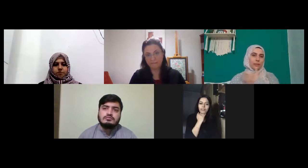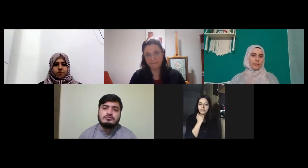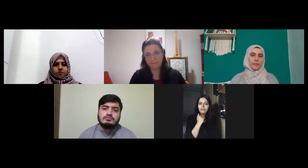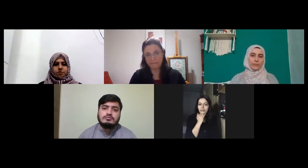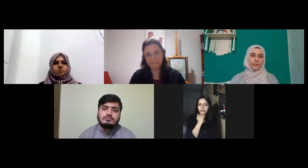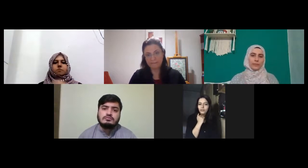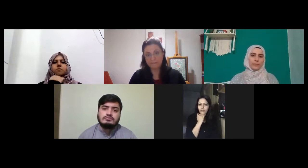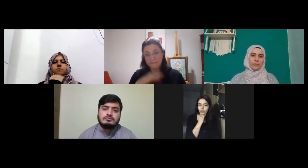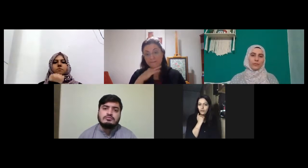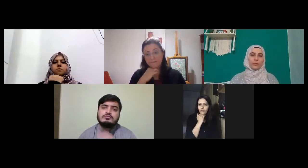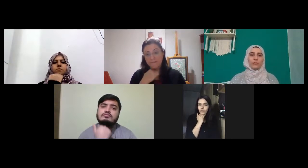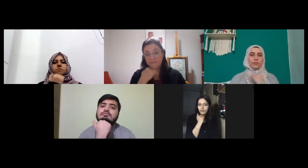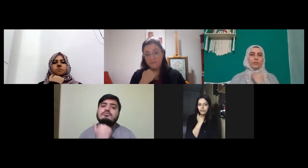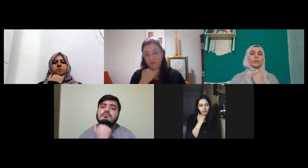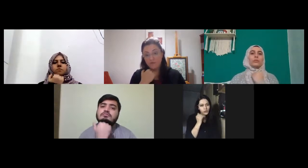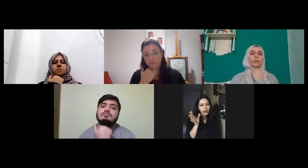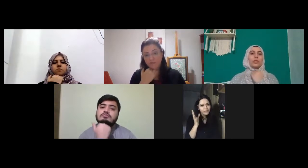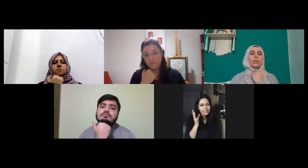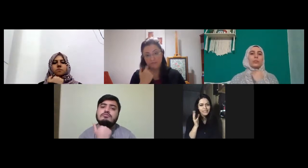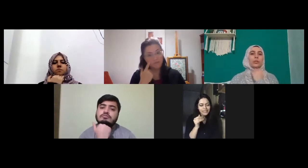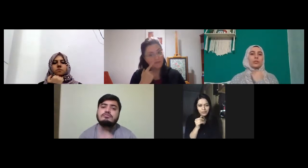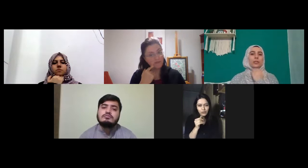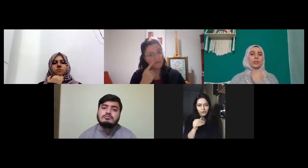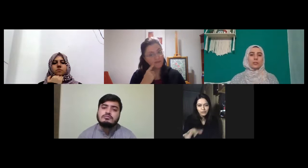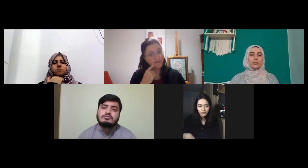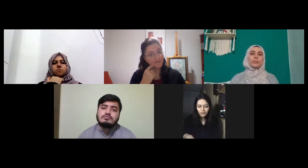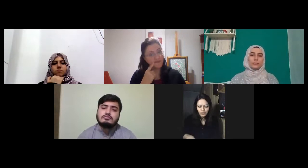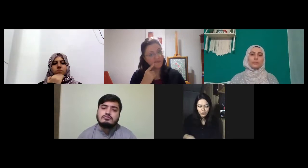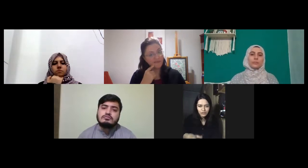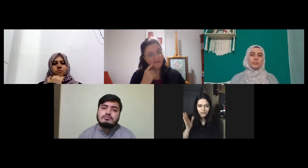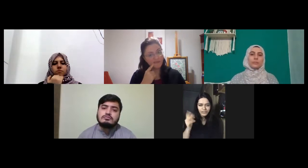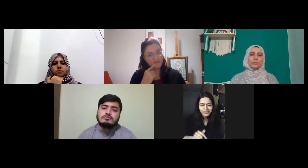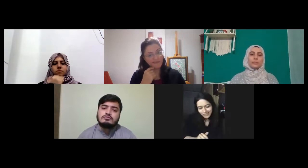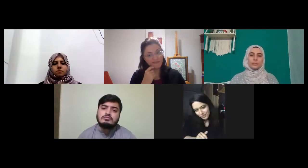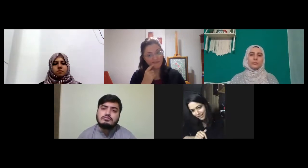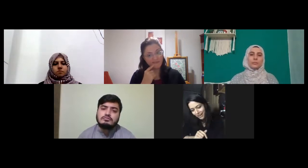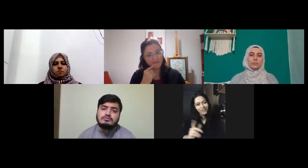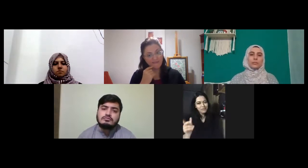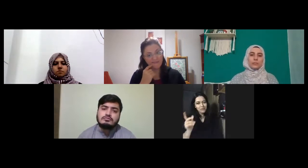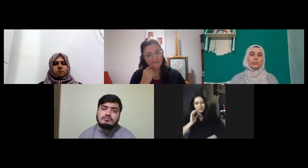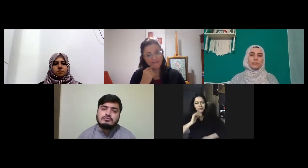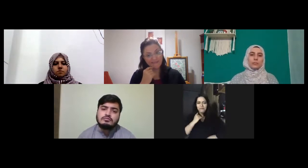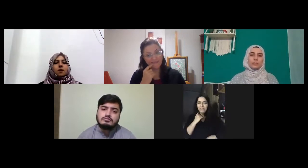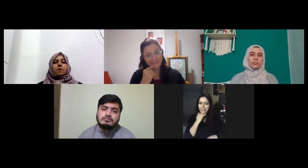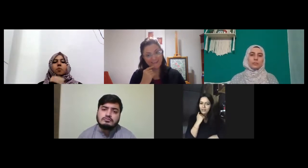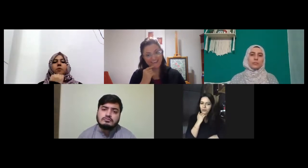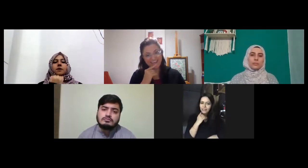doldu şöyle aklıma gelen kelimeleri söyledim bugün bunları söylemiş hayal etmemiştim ama burama kadar